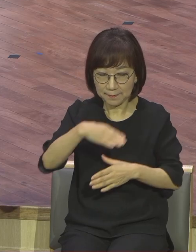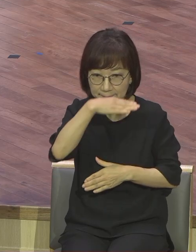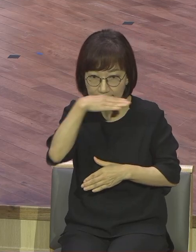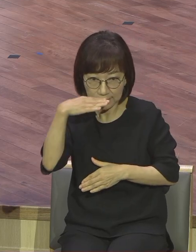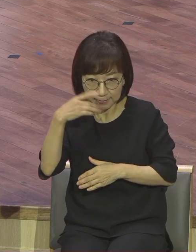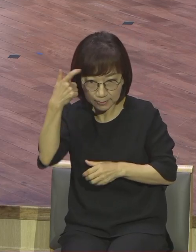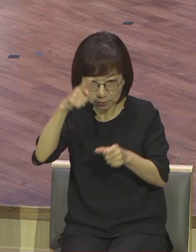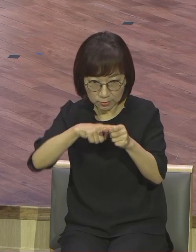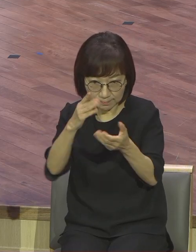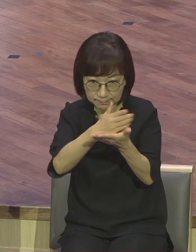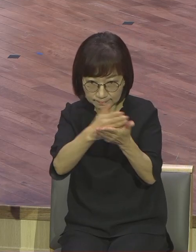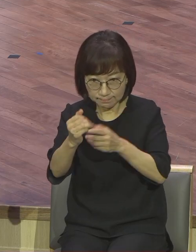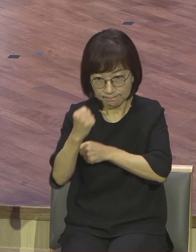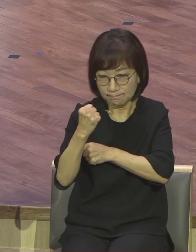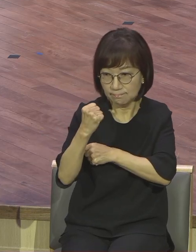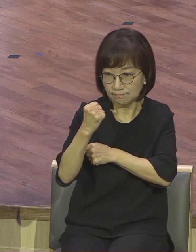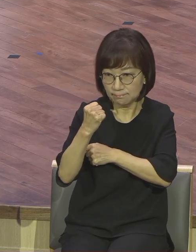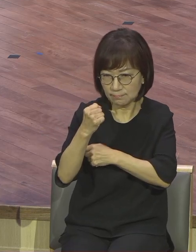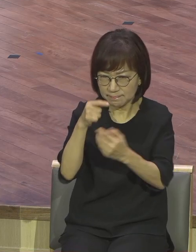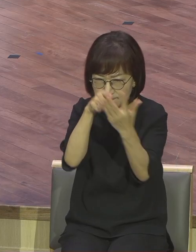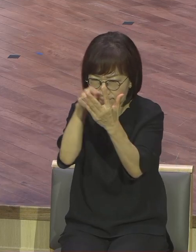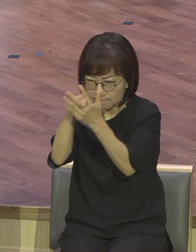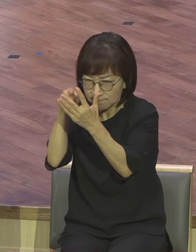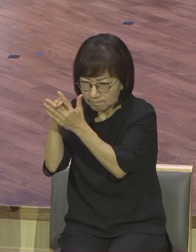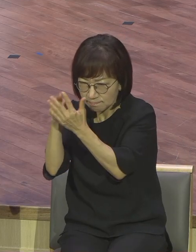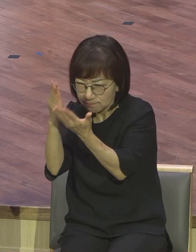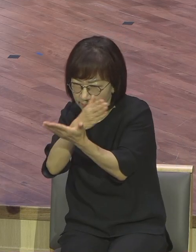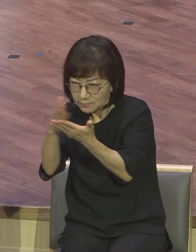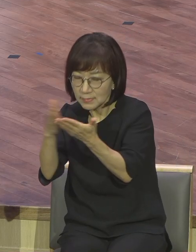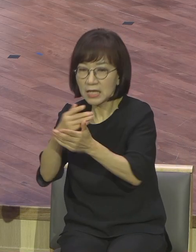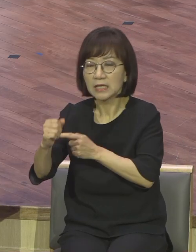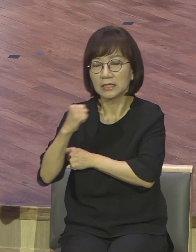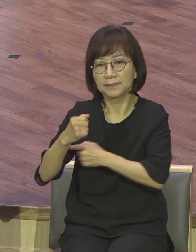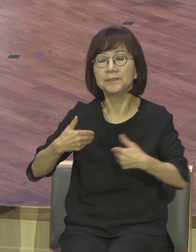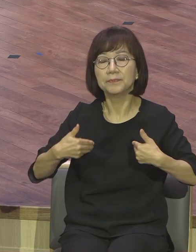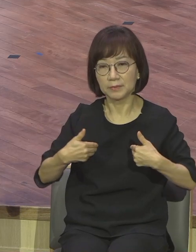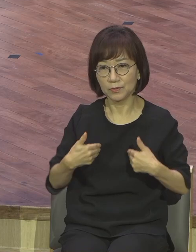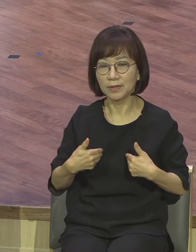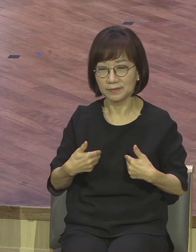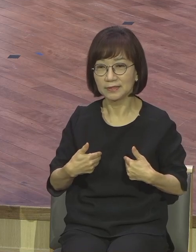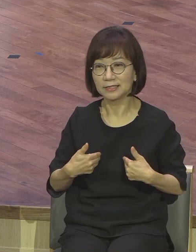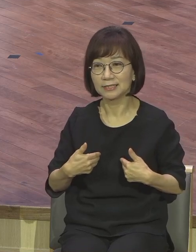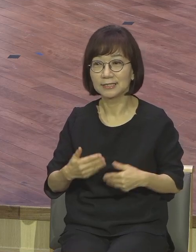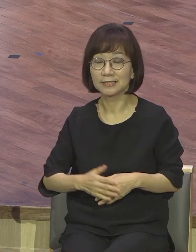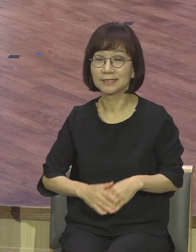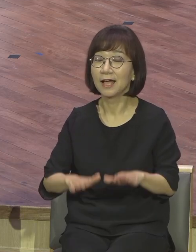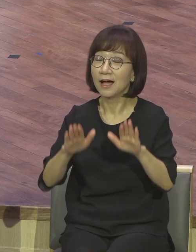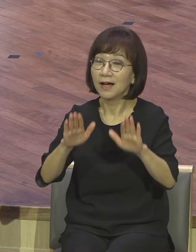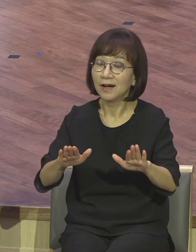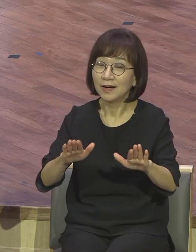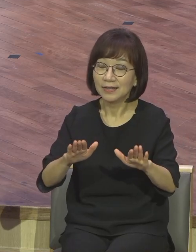분별하는 삶을 사느냐가 중요한 것입니다. 예수님께서 마태복음 24장과